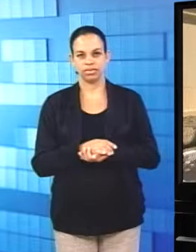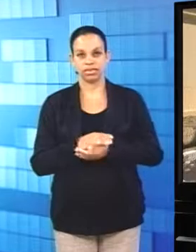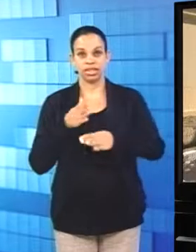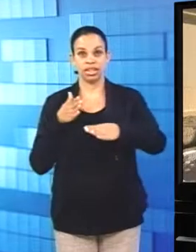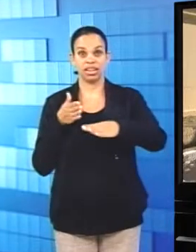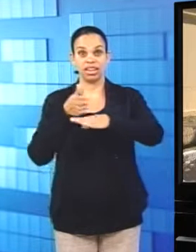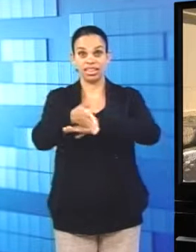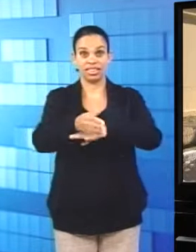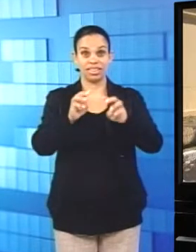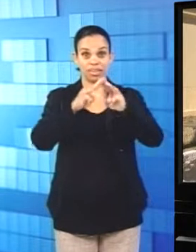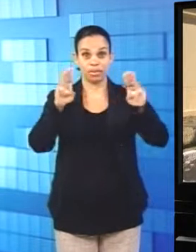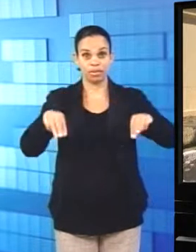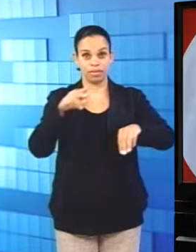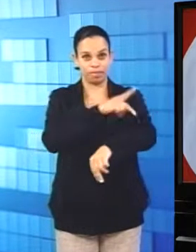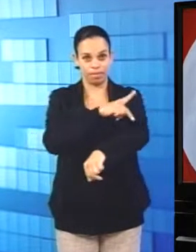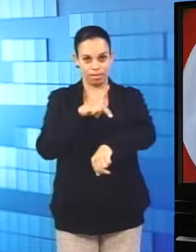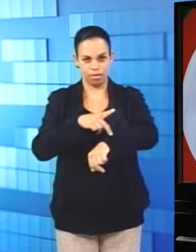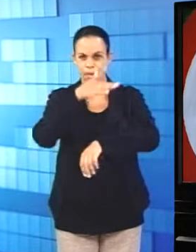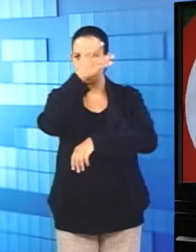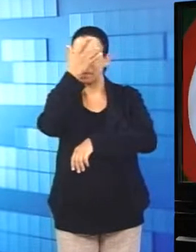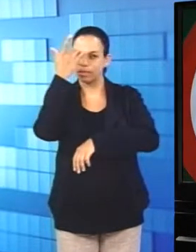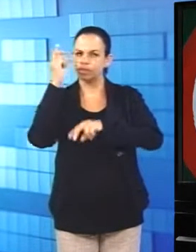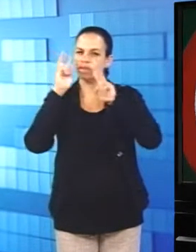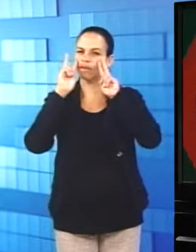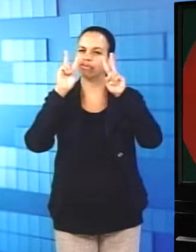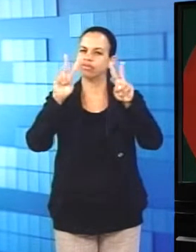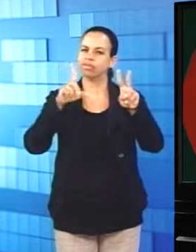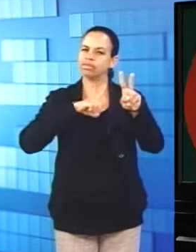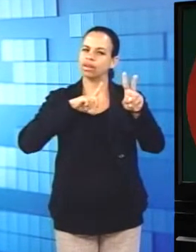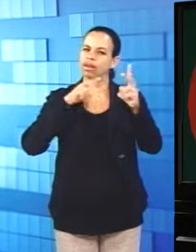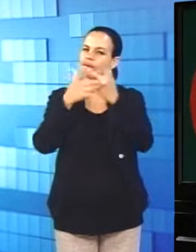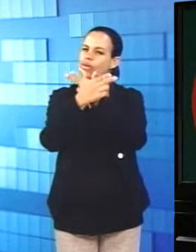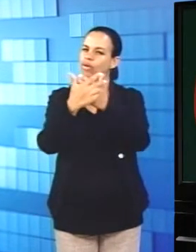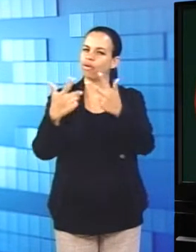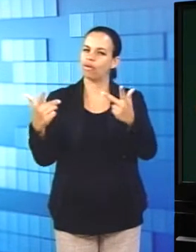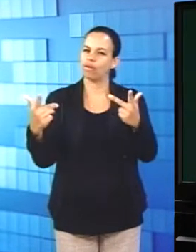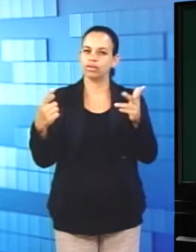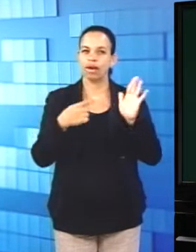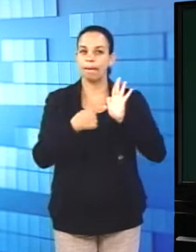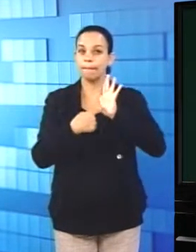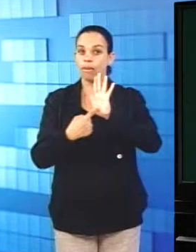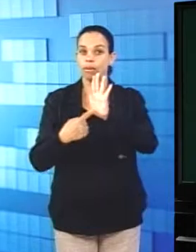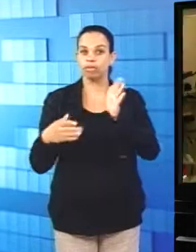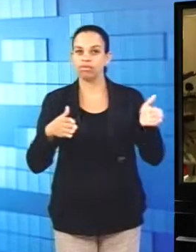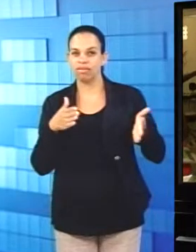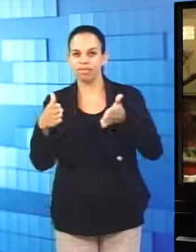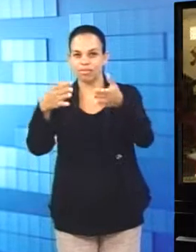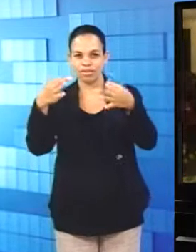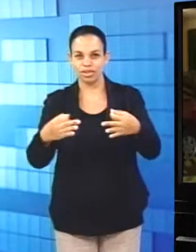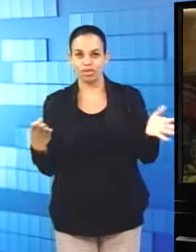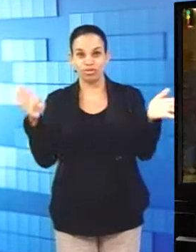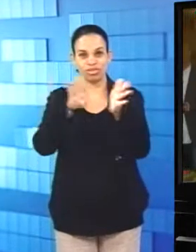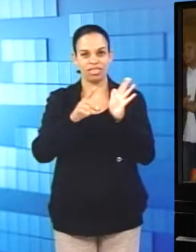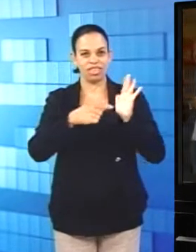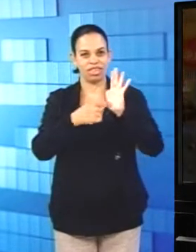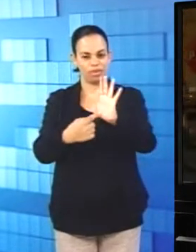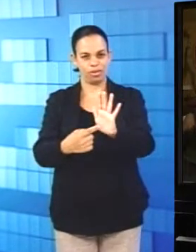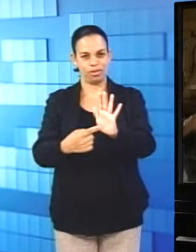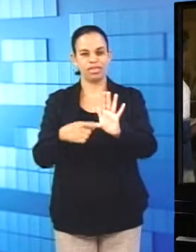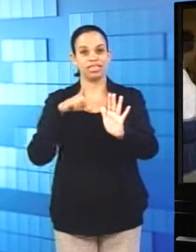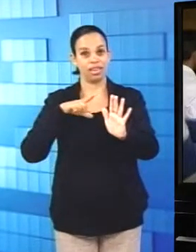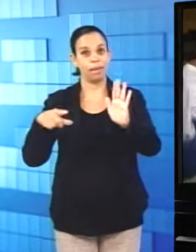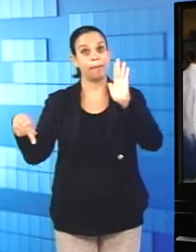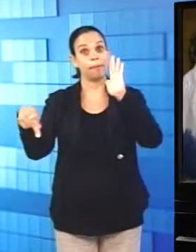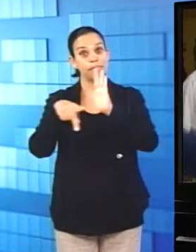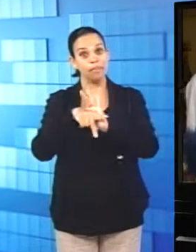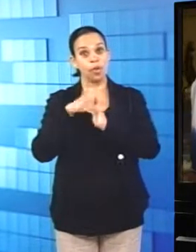Logo na entrada do Museu Pedagógico, o público se depara com sinais que indicam o caminho para a exposição. A instalação é resultado de um